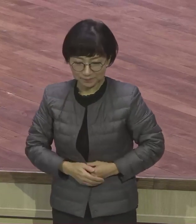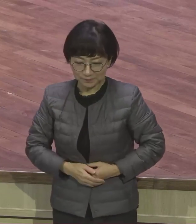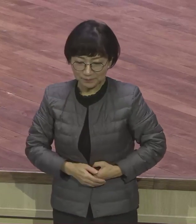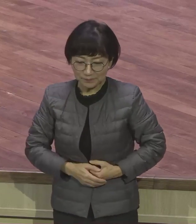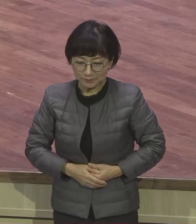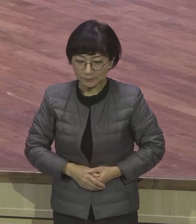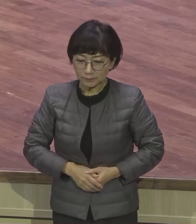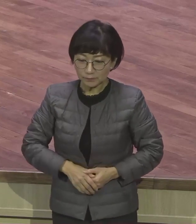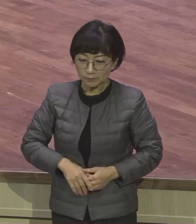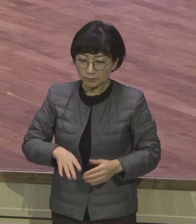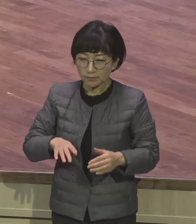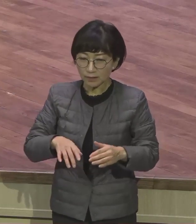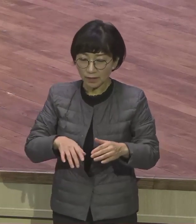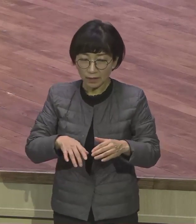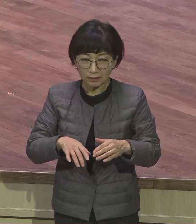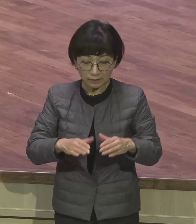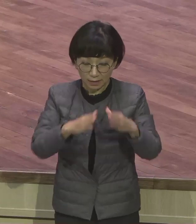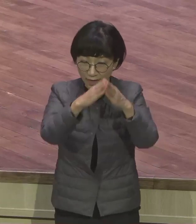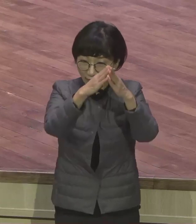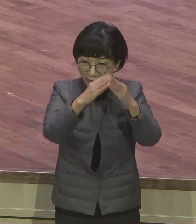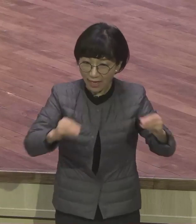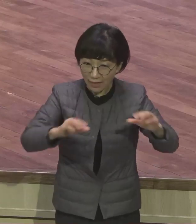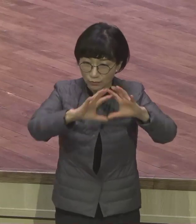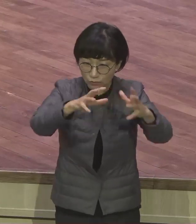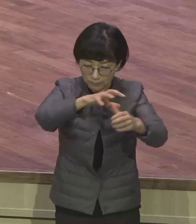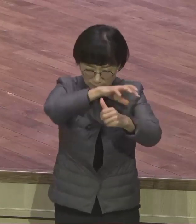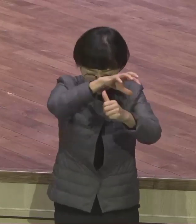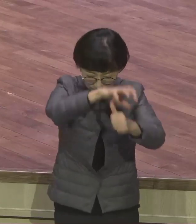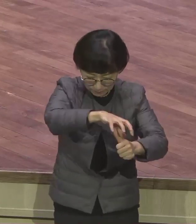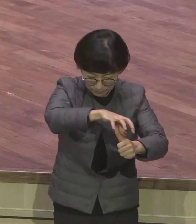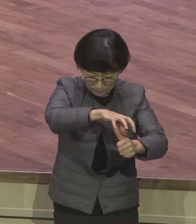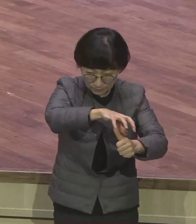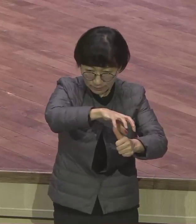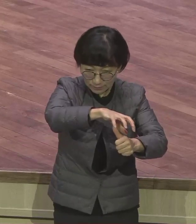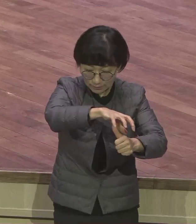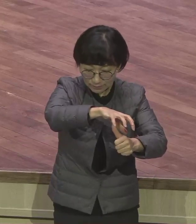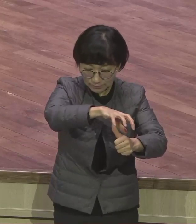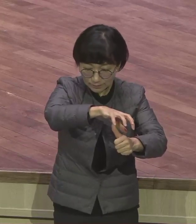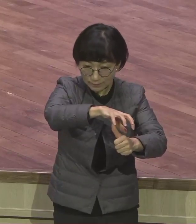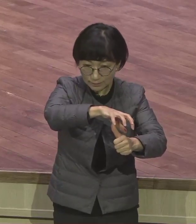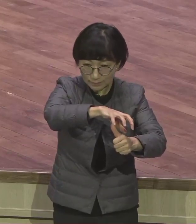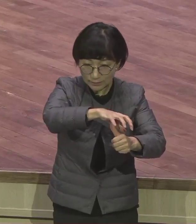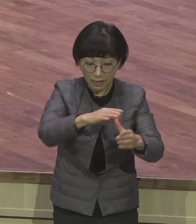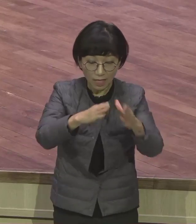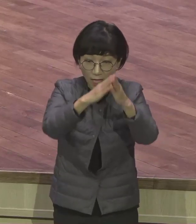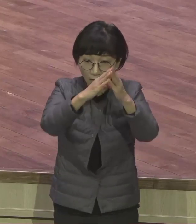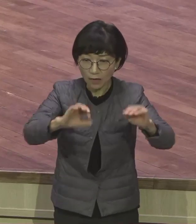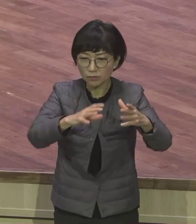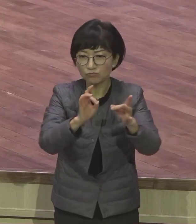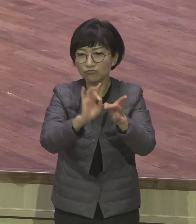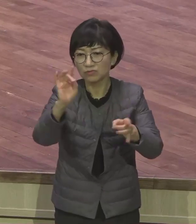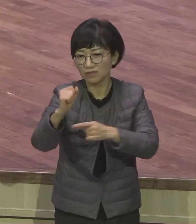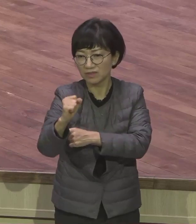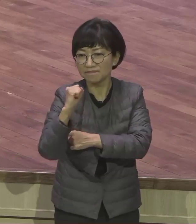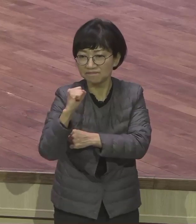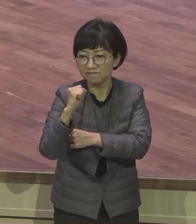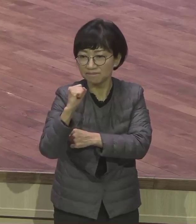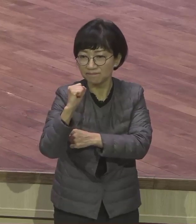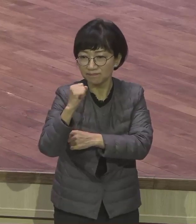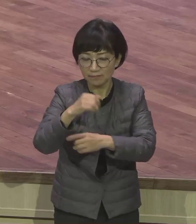400년간 애급의 이 우상문화 속에서 불신앙이 체질화되어 있던 이스라엘